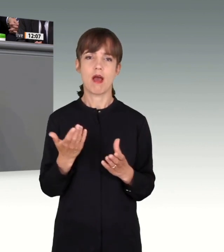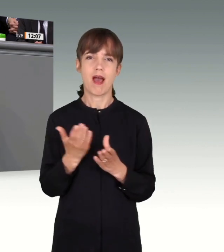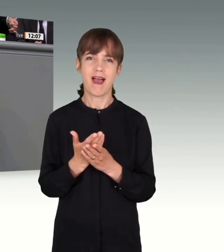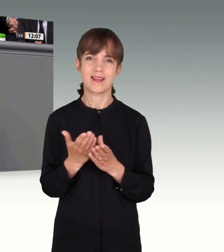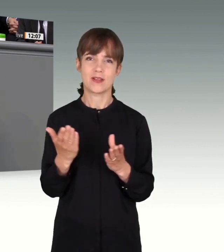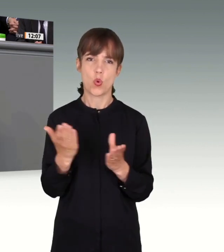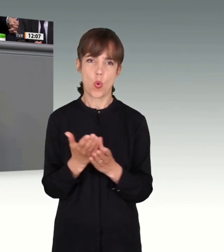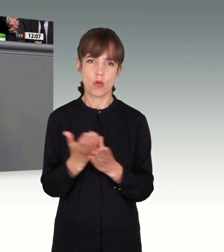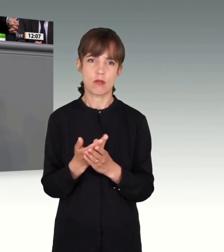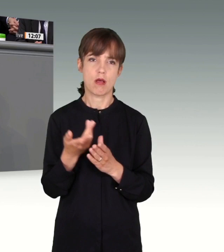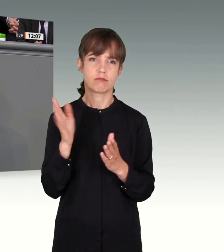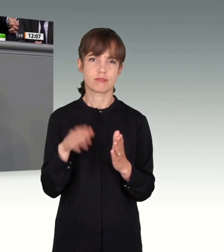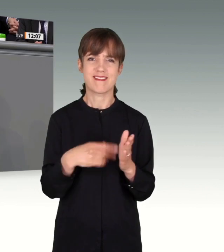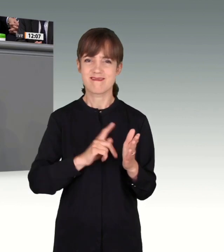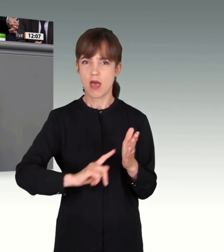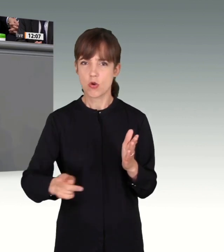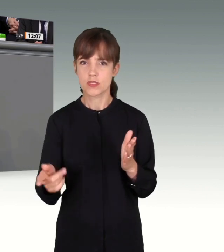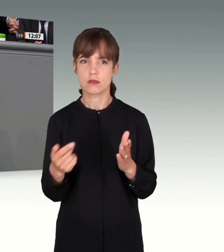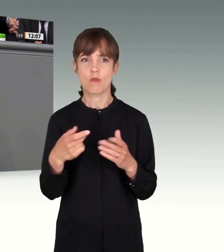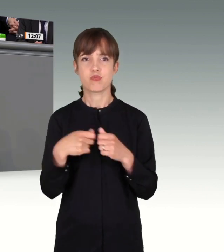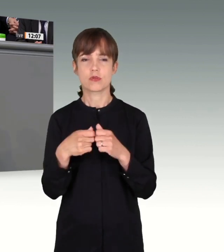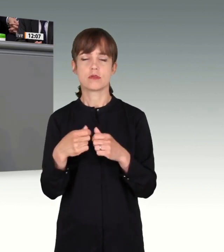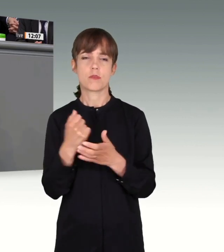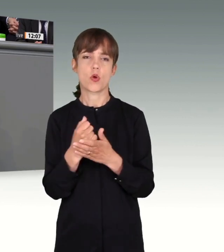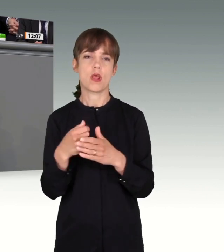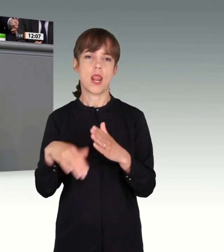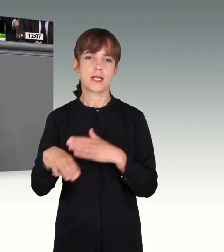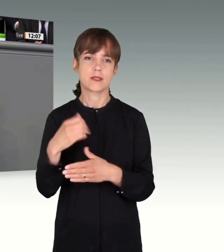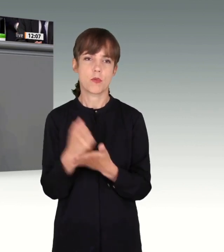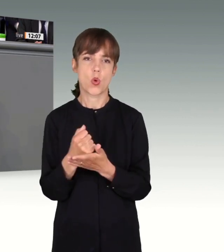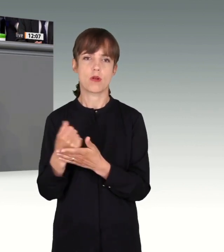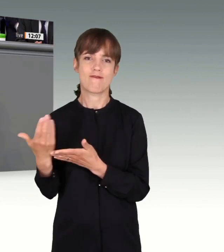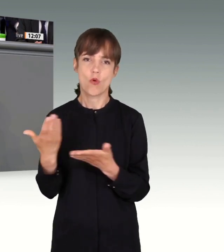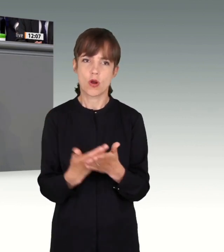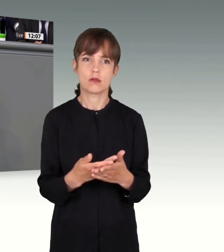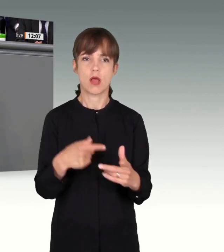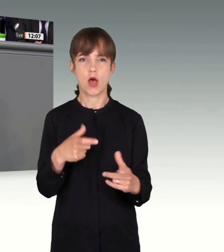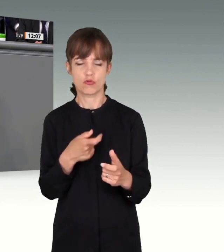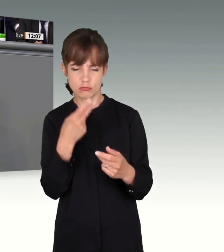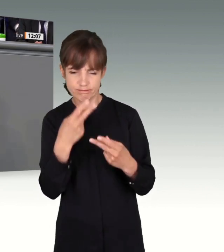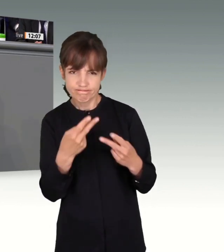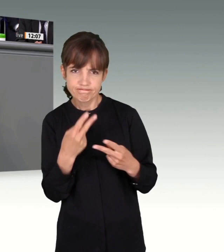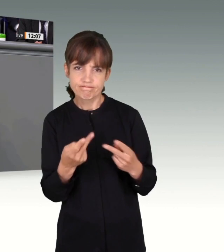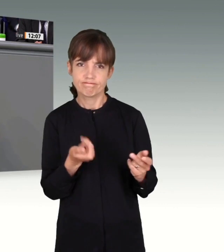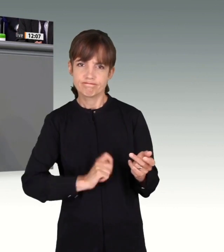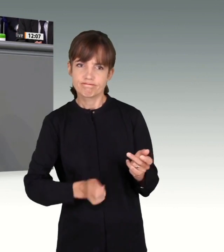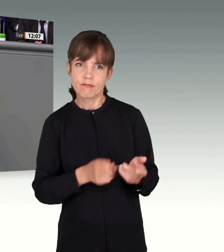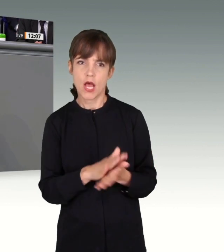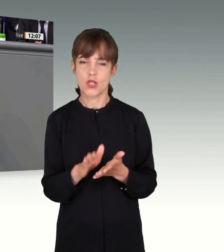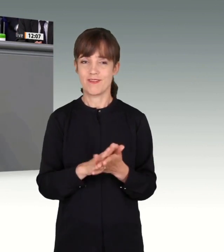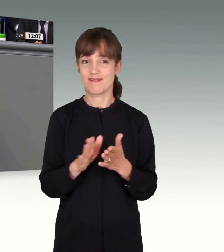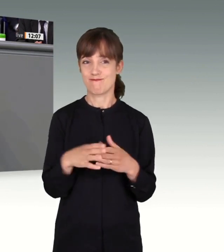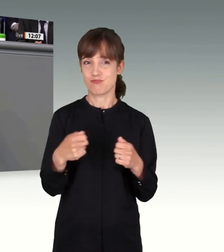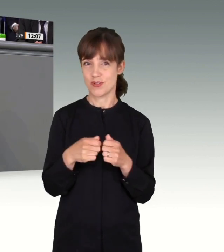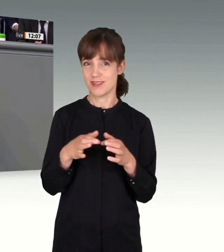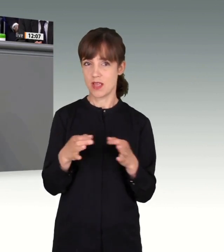wer ihm vielleicht geholfen oder ihn angestiftet hat. Wir wissen bis heute nicht, wie er an die Schusswaffe gelangte und ob er auf seiner Flucht